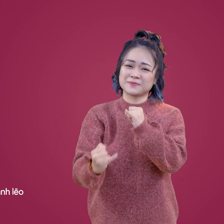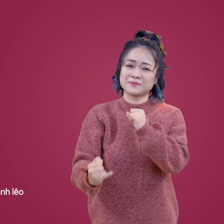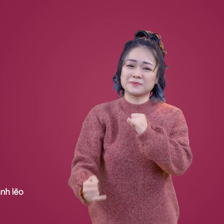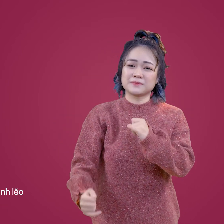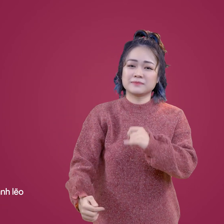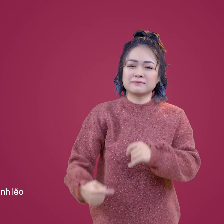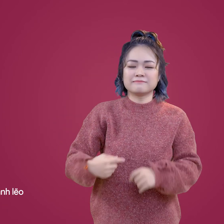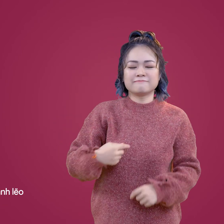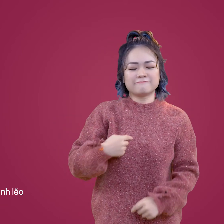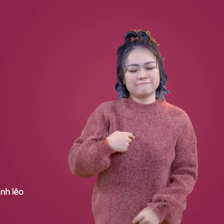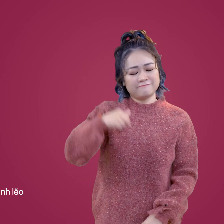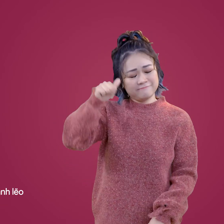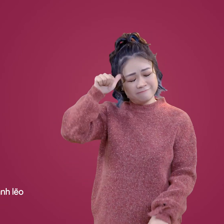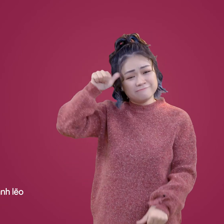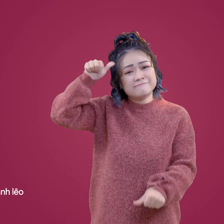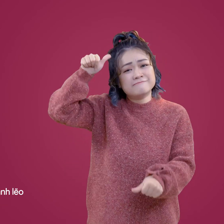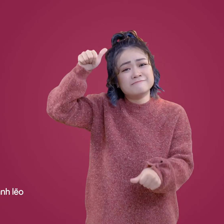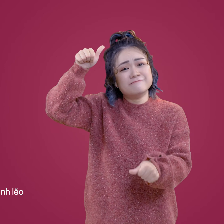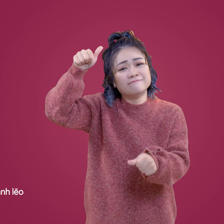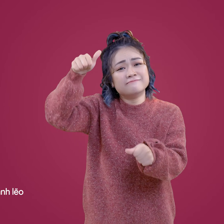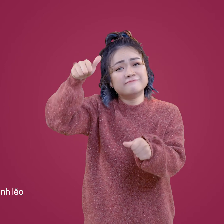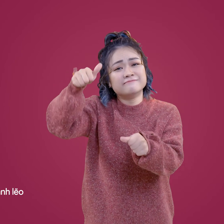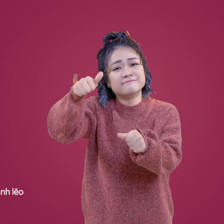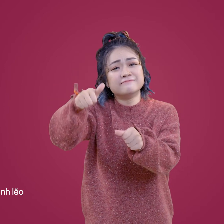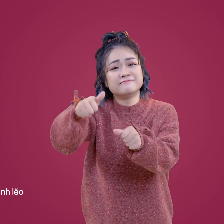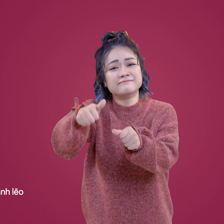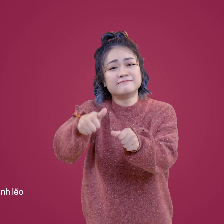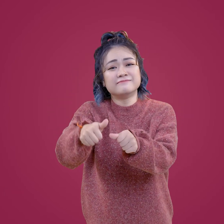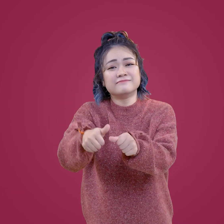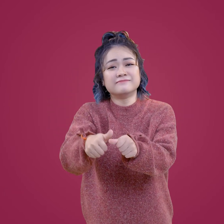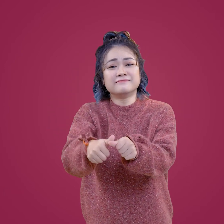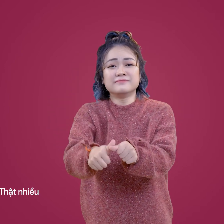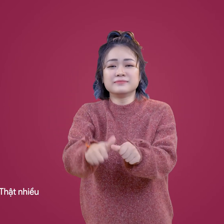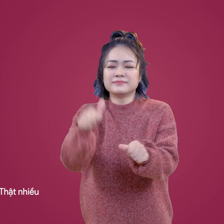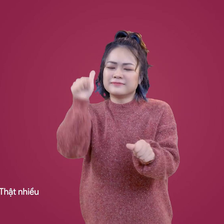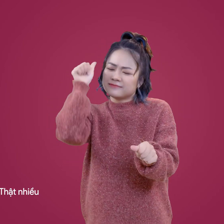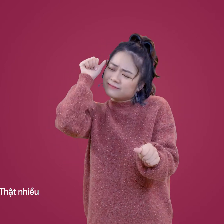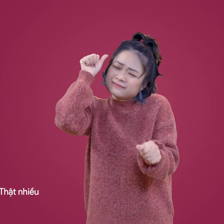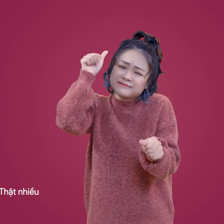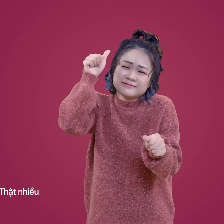겨울도 끝이 나요 보고싶다